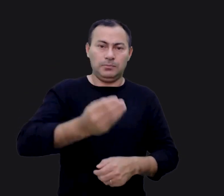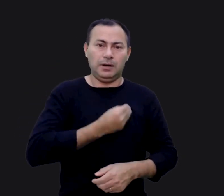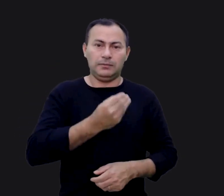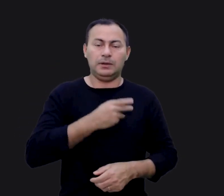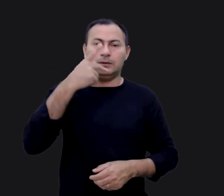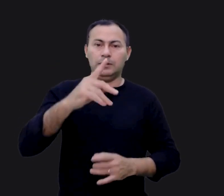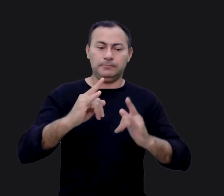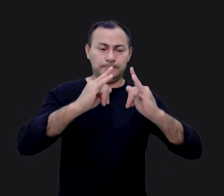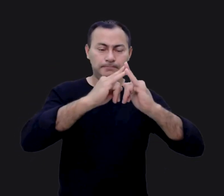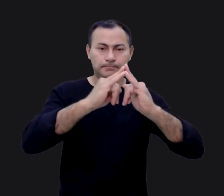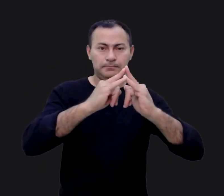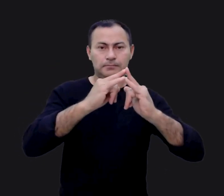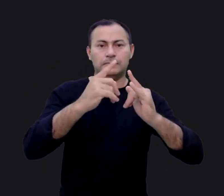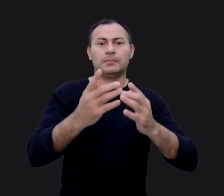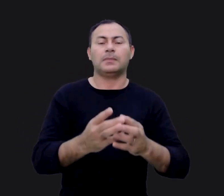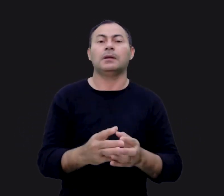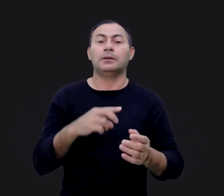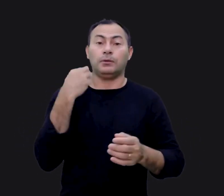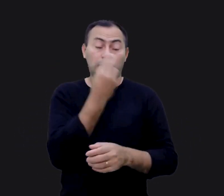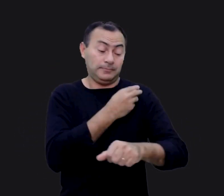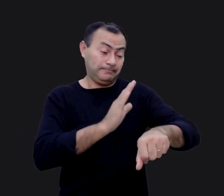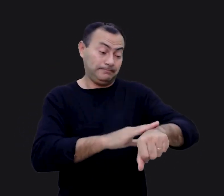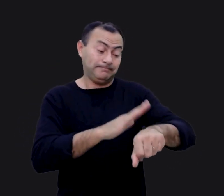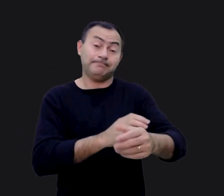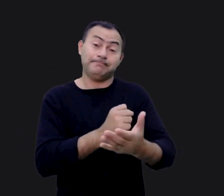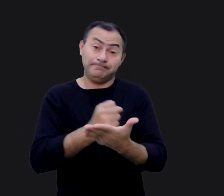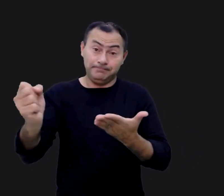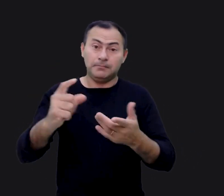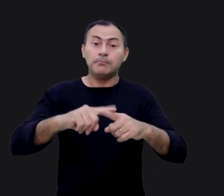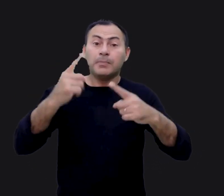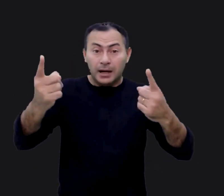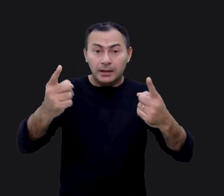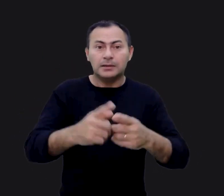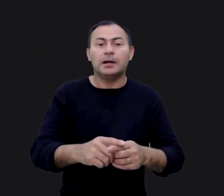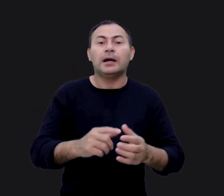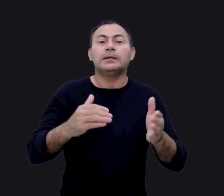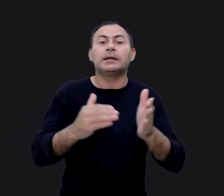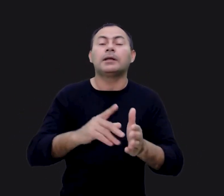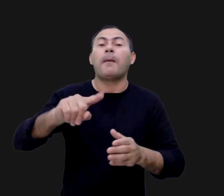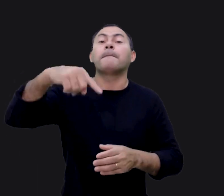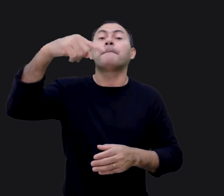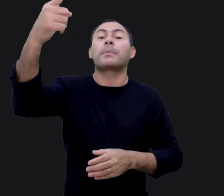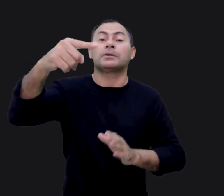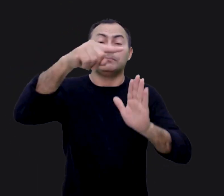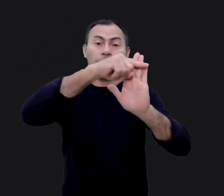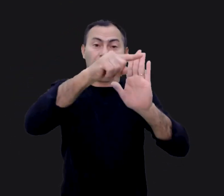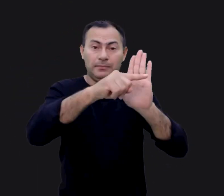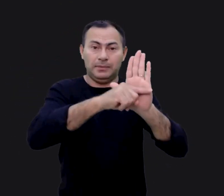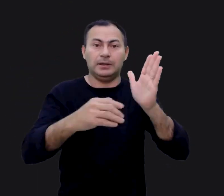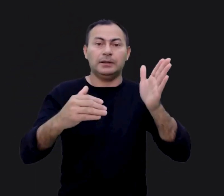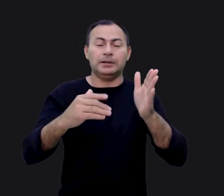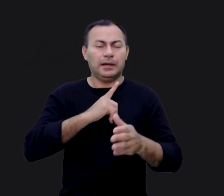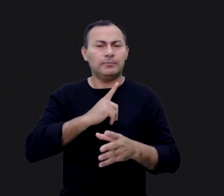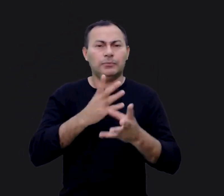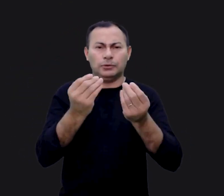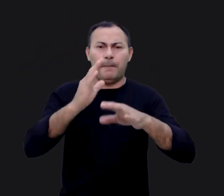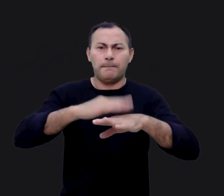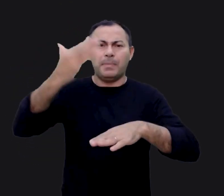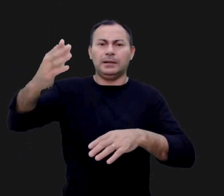sua vida o seu tabernáculo. Bom, nosso tempo já se foi hoje, mas até o nosso próximo programa. Teremos muito